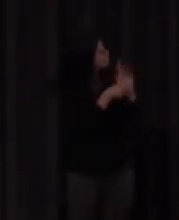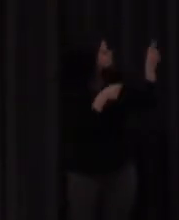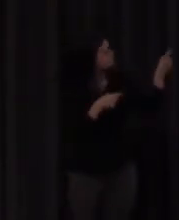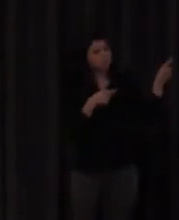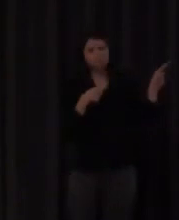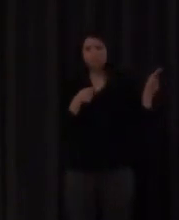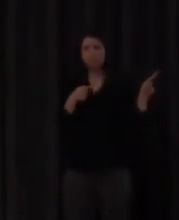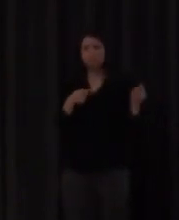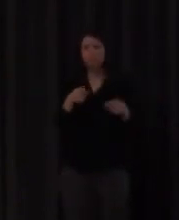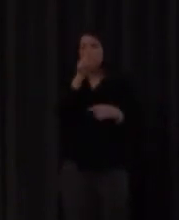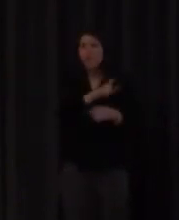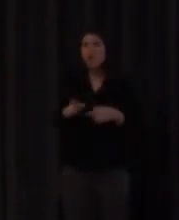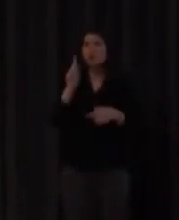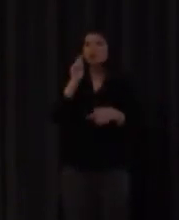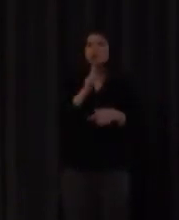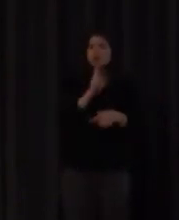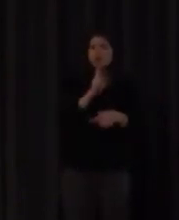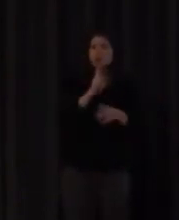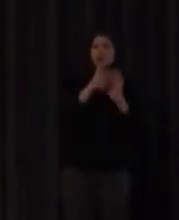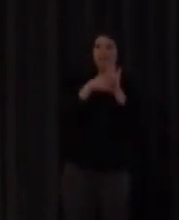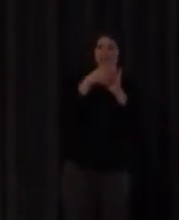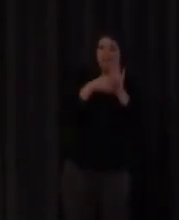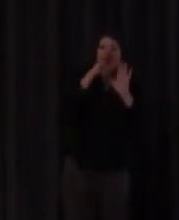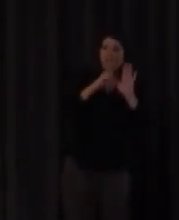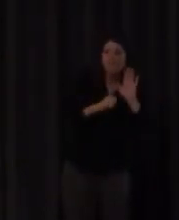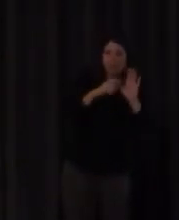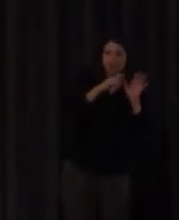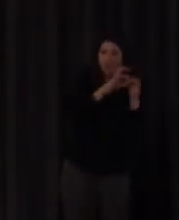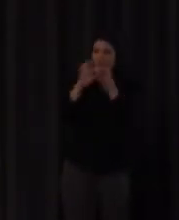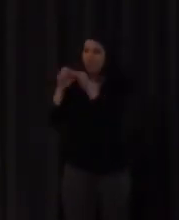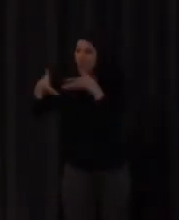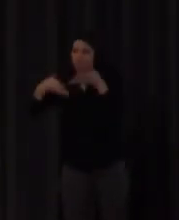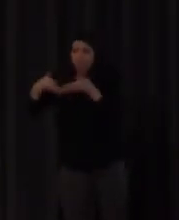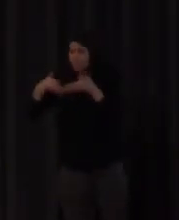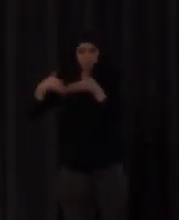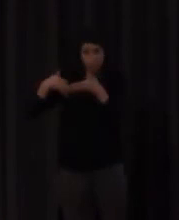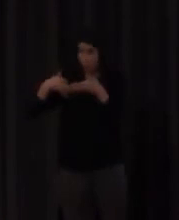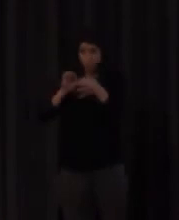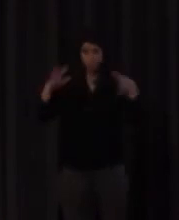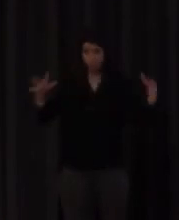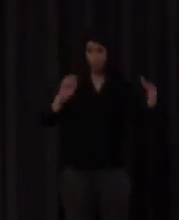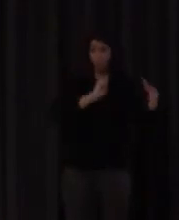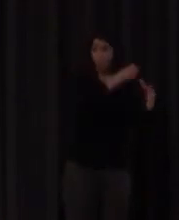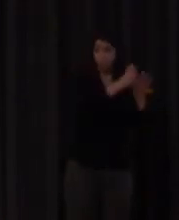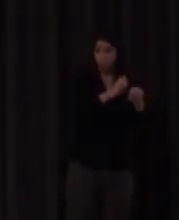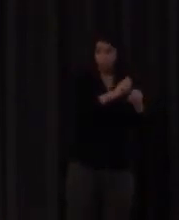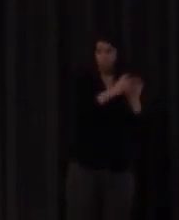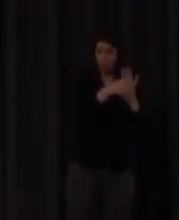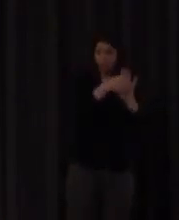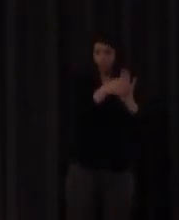no son errores que tengan que ver con la lengua de signos en muy pocos casos además de esto el lenguaje